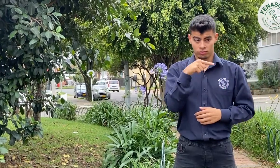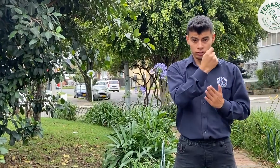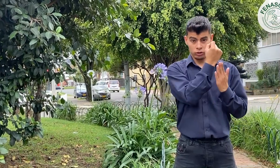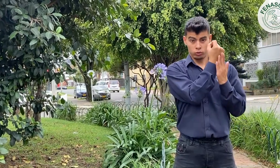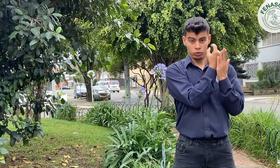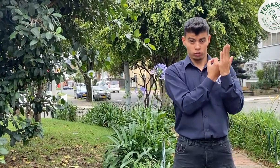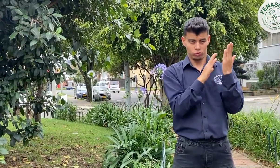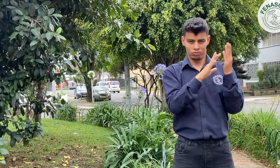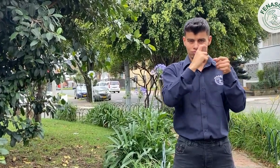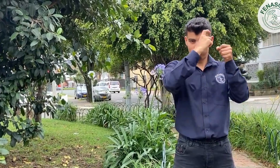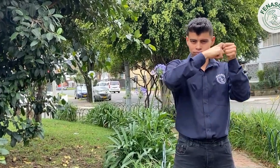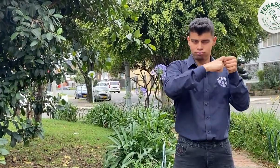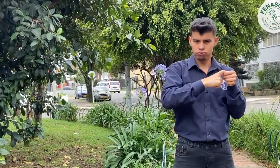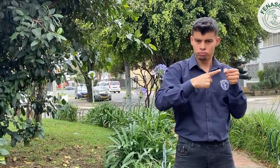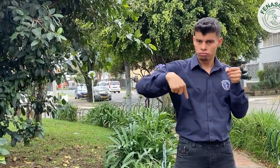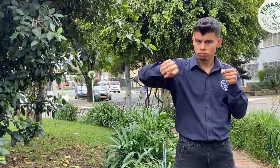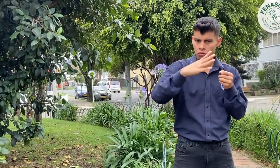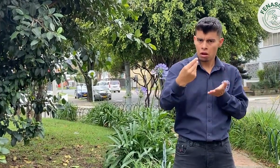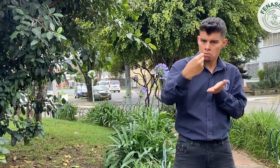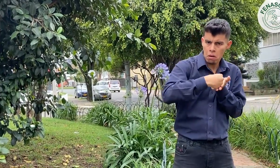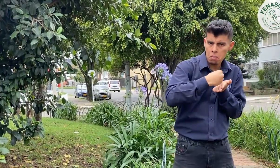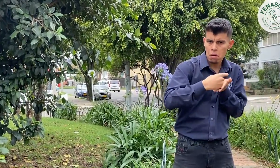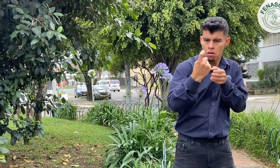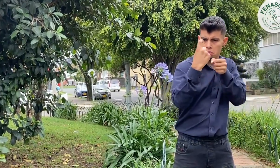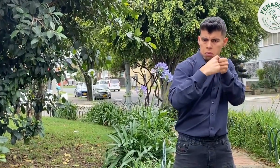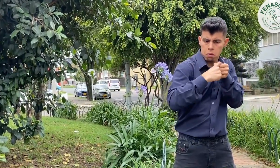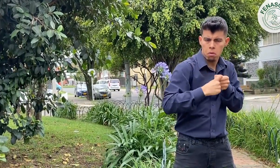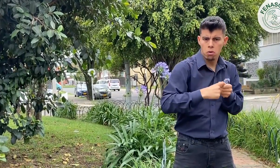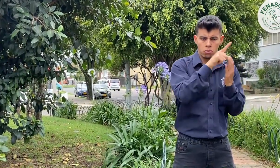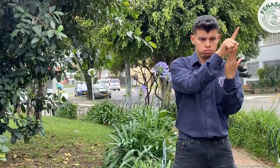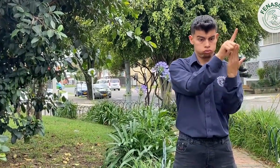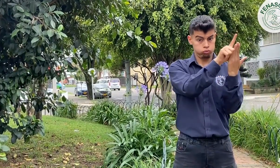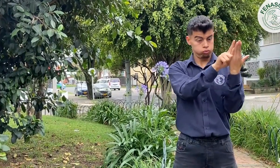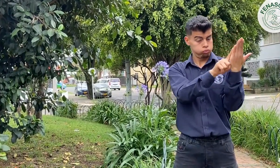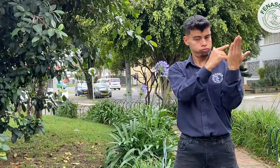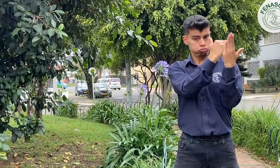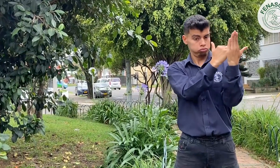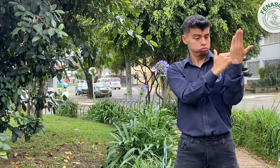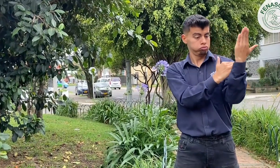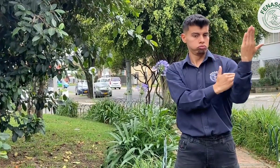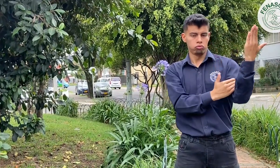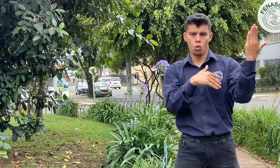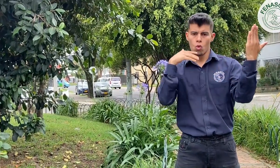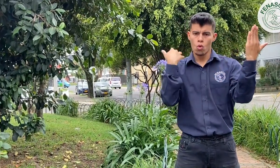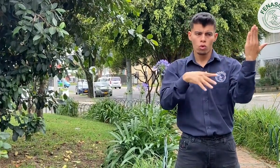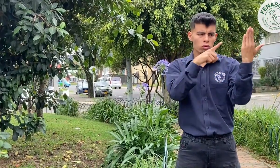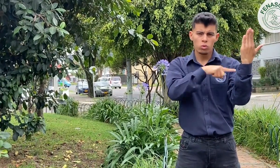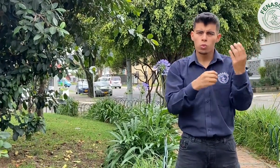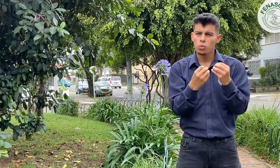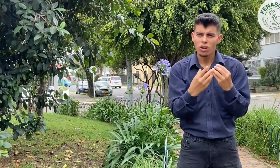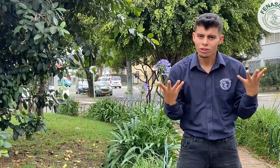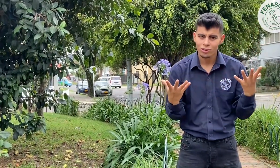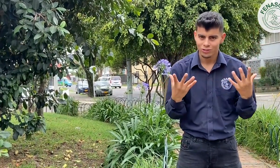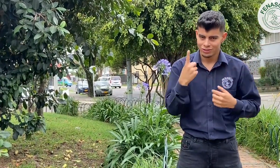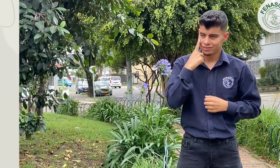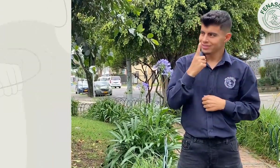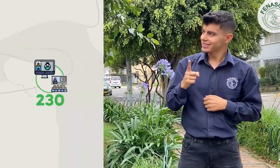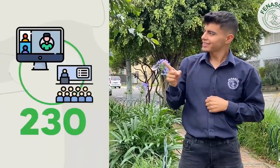que han realizado el proceso de inscripción es extensa. Tenemos un total de